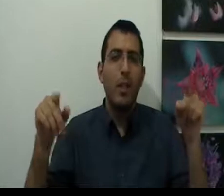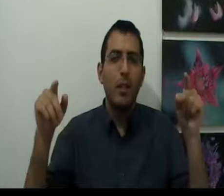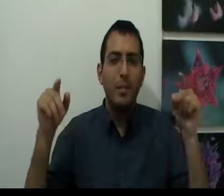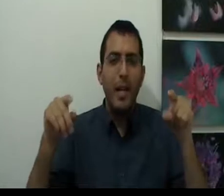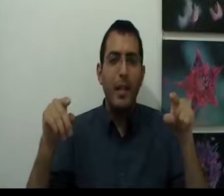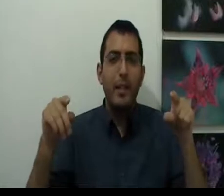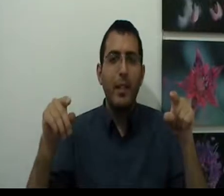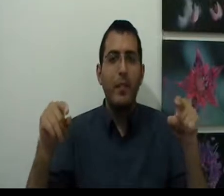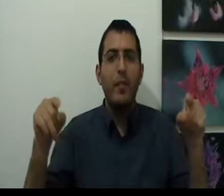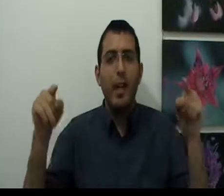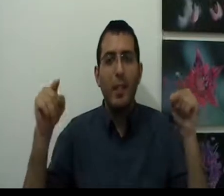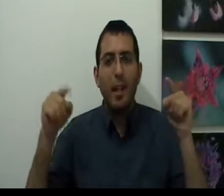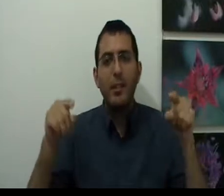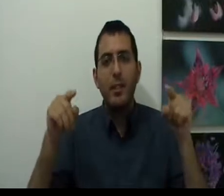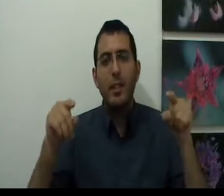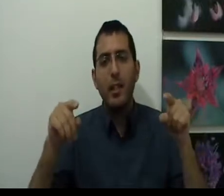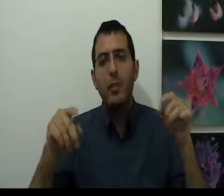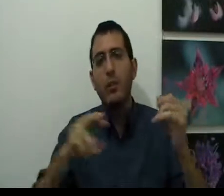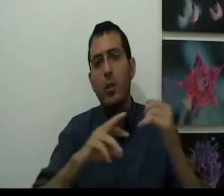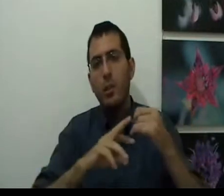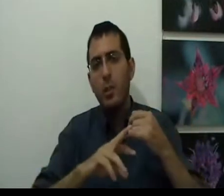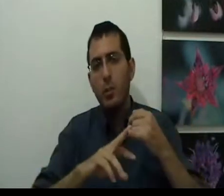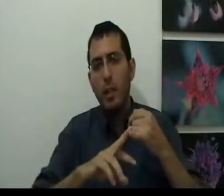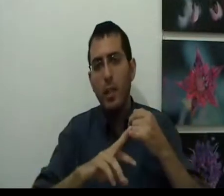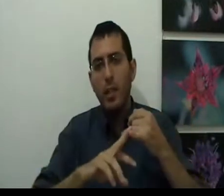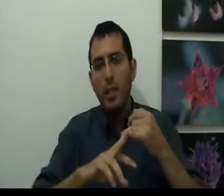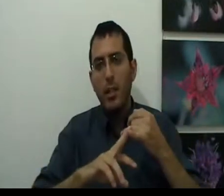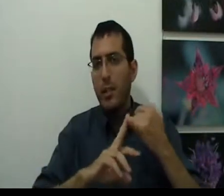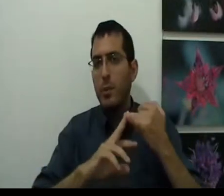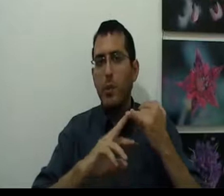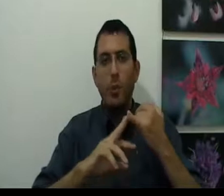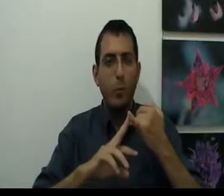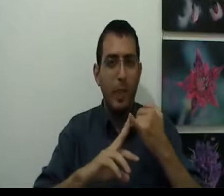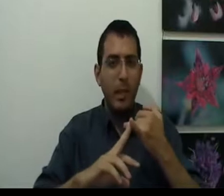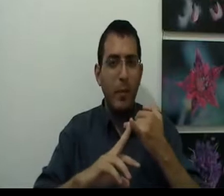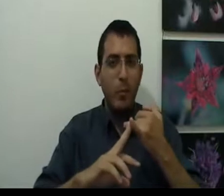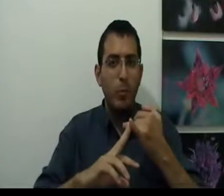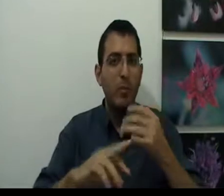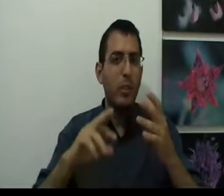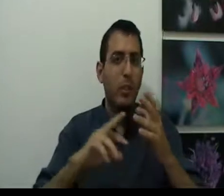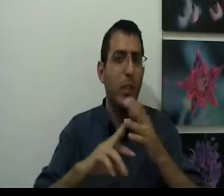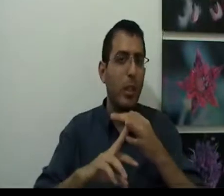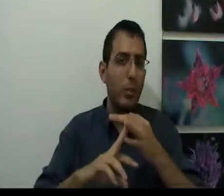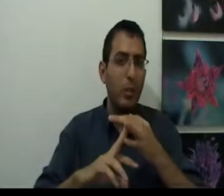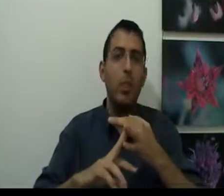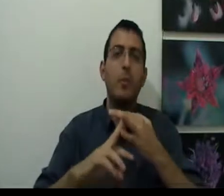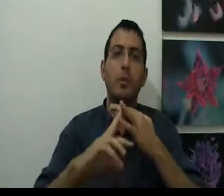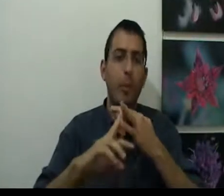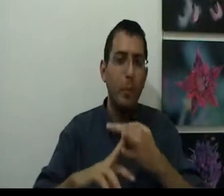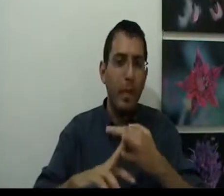זה העניין והמטרה שצריכה להיות זה לא כדי להיות בריא כי בסוף בכל מקרה אדם מוד וזה לא כדי לפחות יותר כי בסוף בכל מקרה